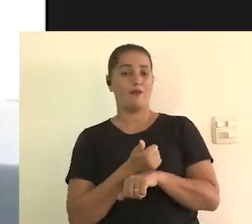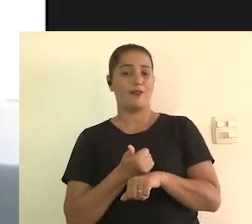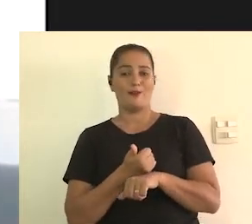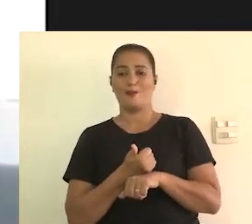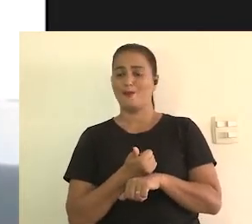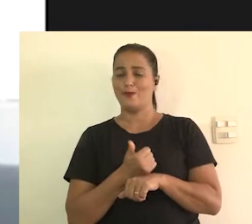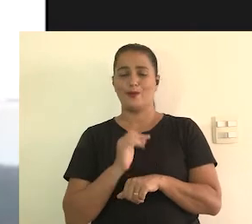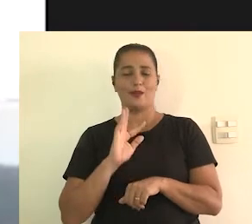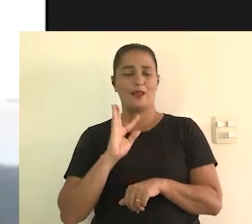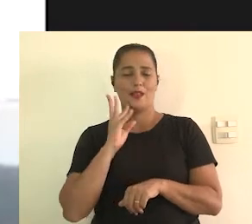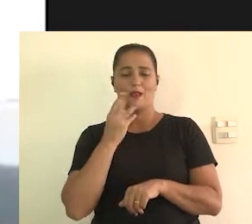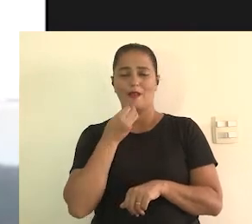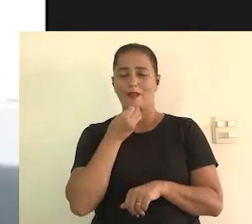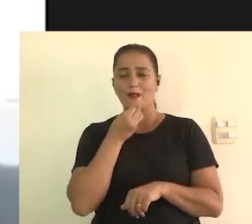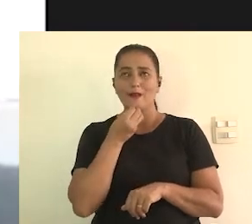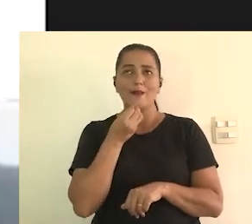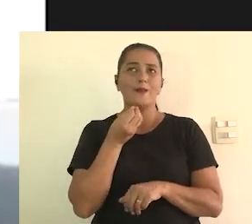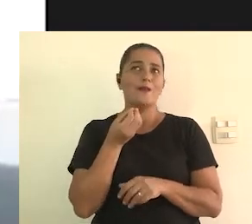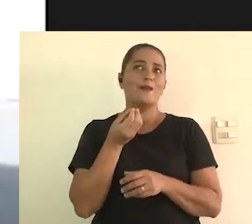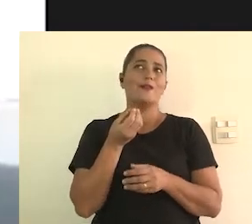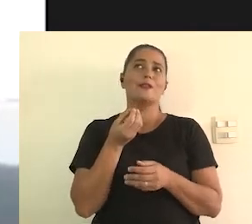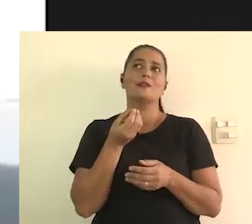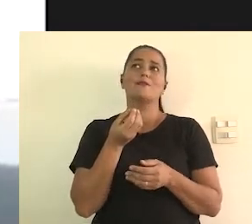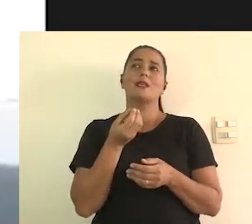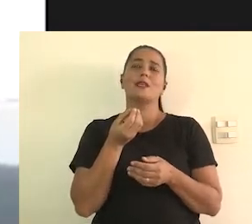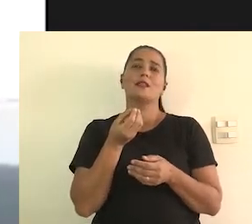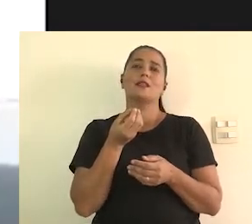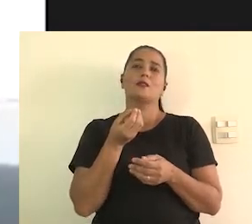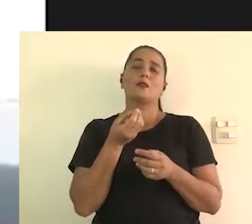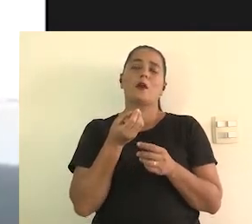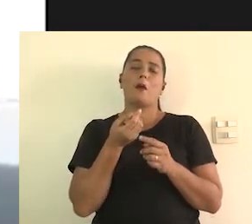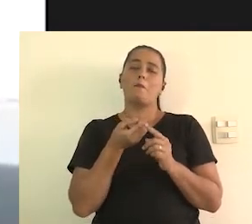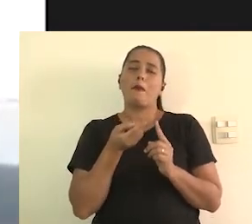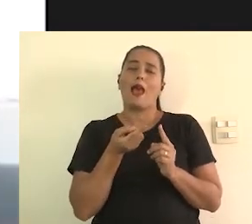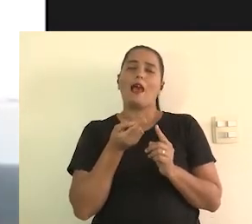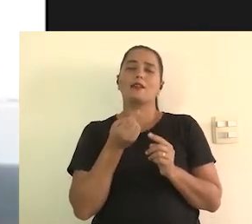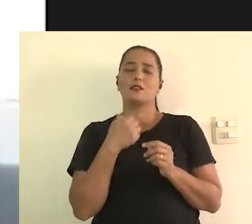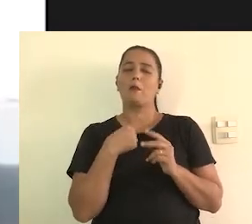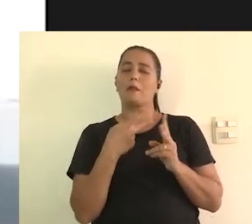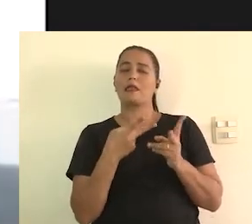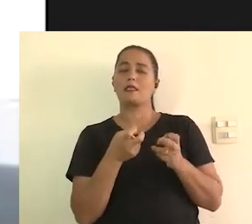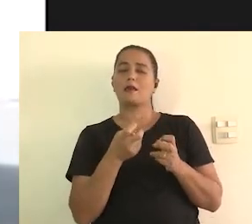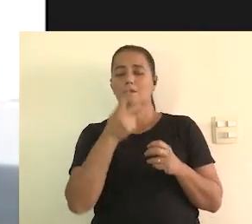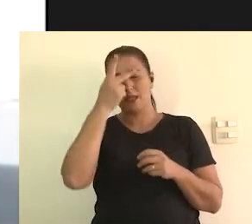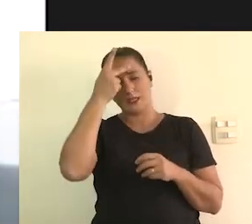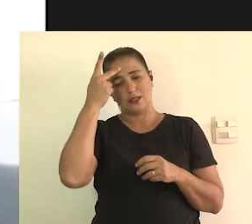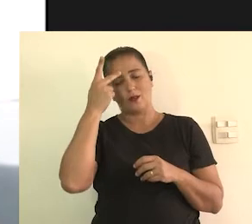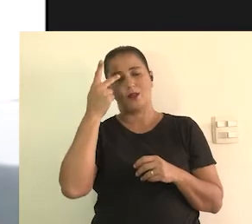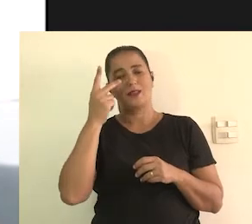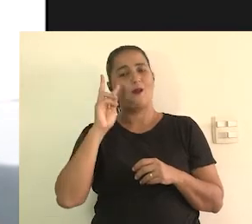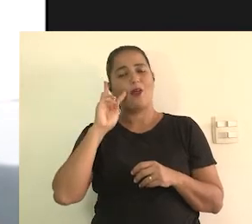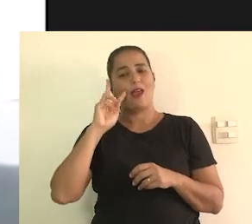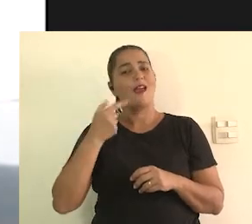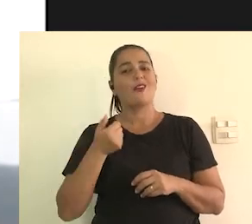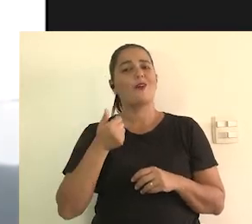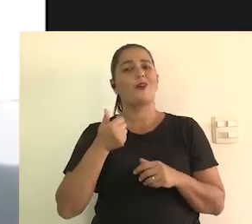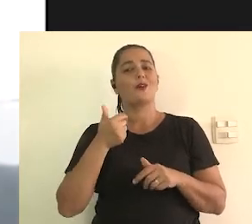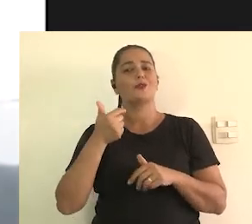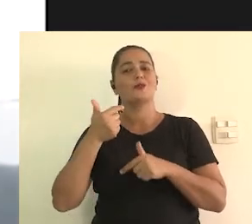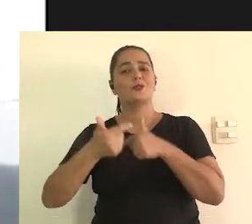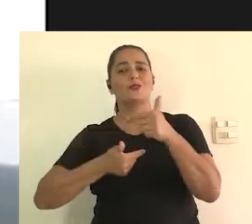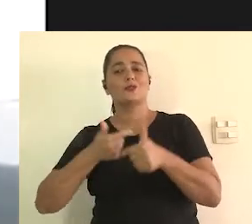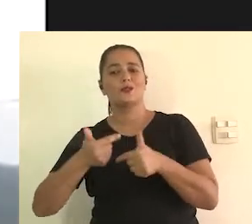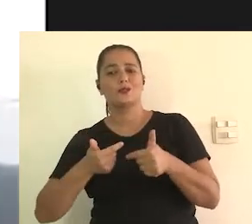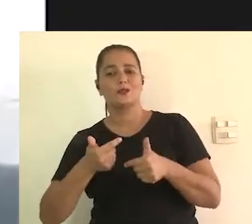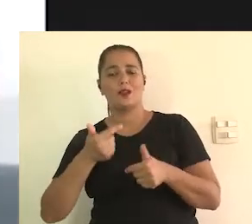que a nossa profissão ainda não é totalmente reconhecida, sabe? Muitas vezes